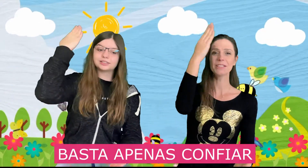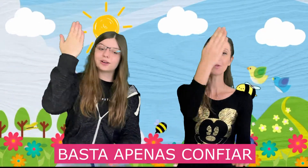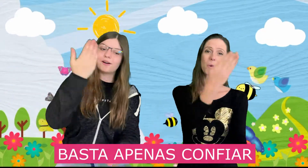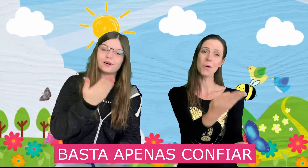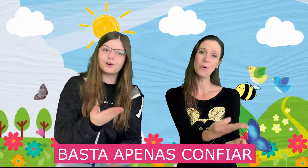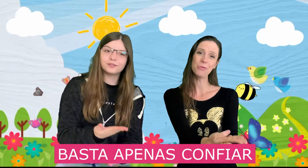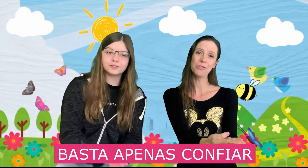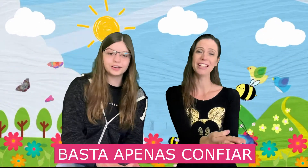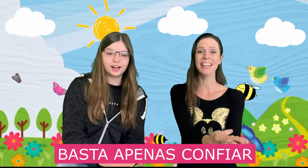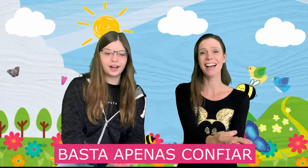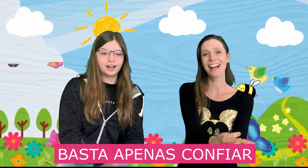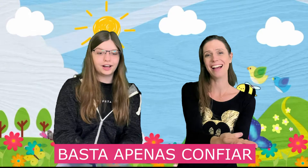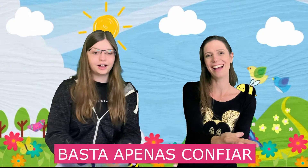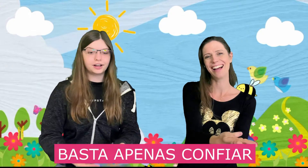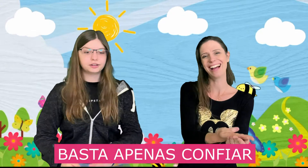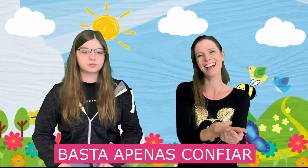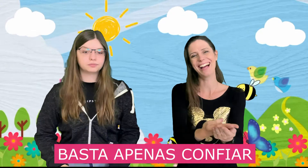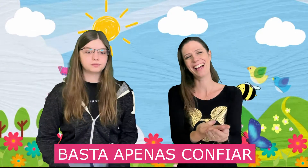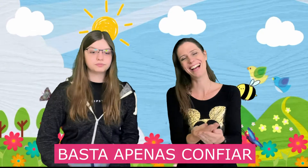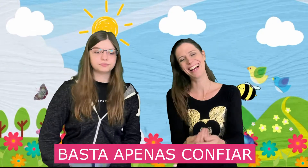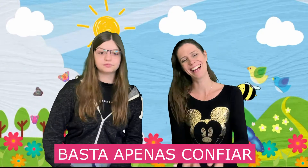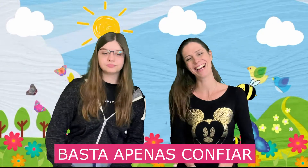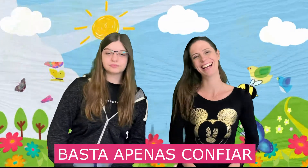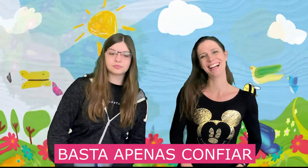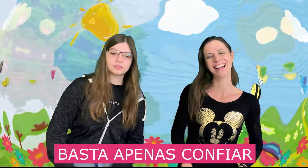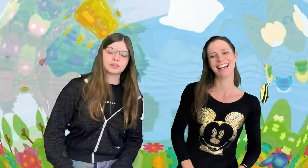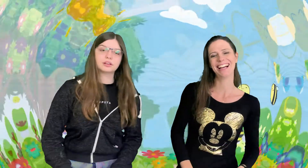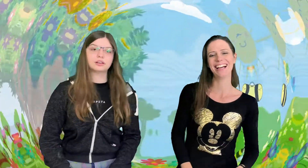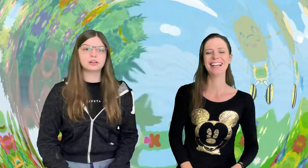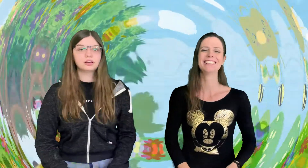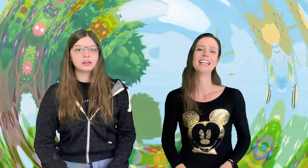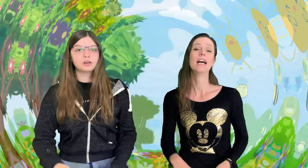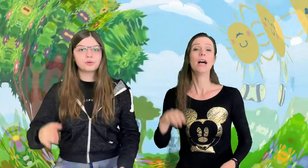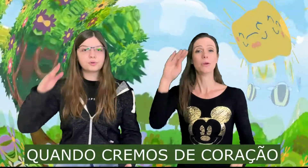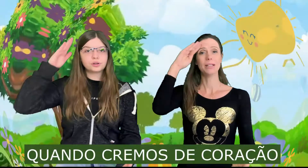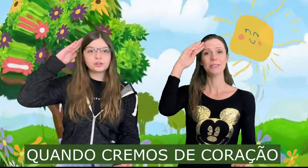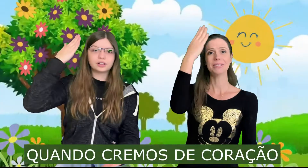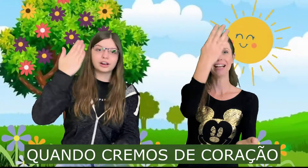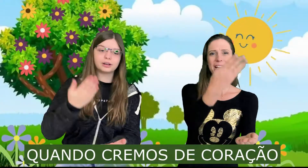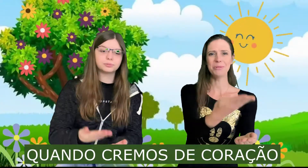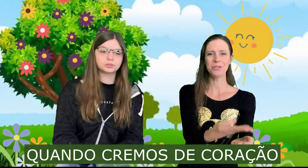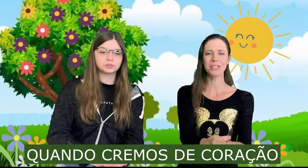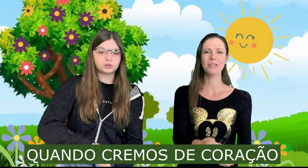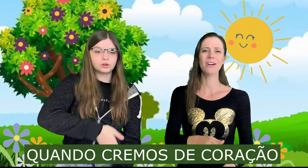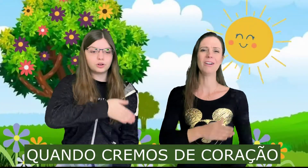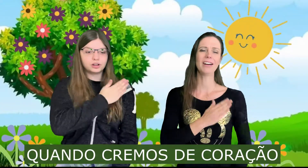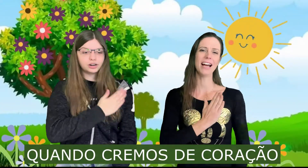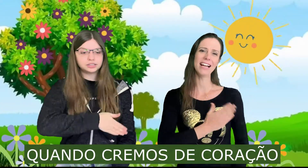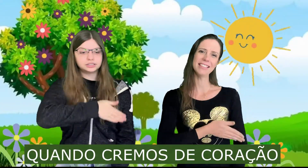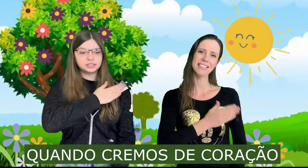confiar Quando cremos de coração